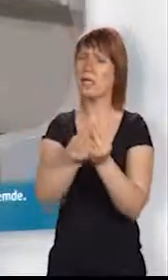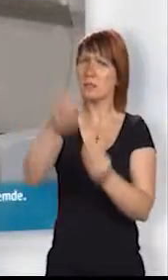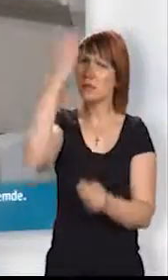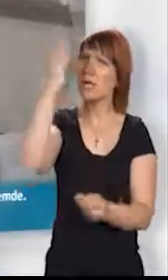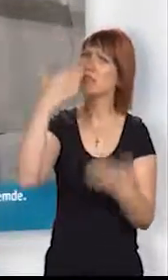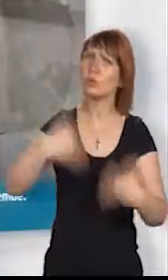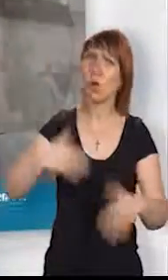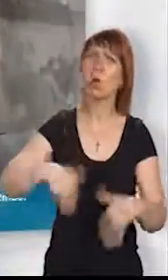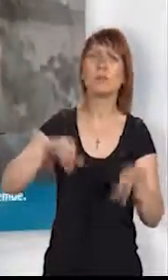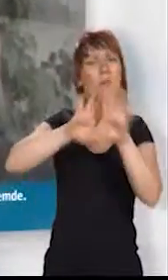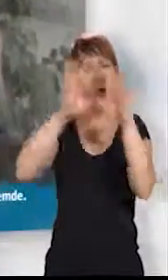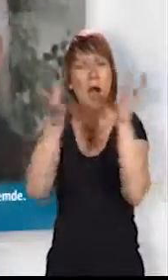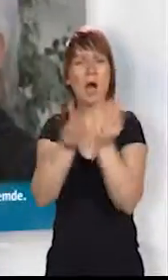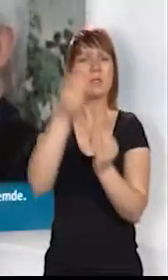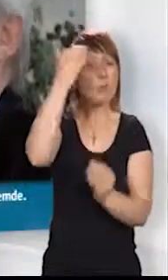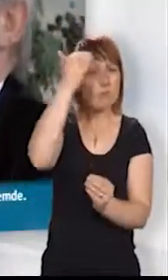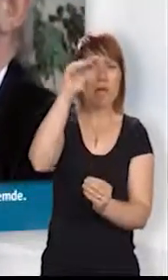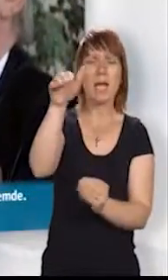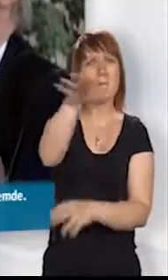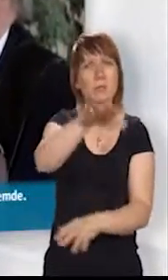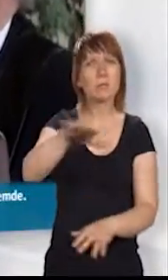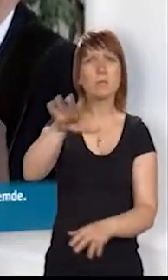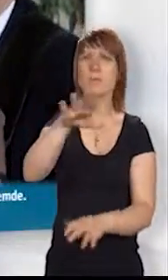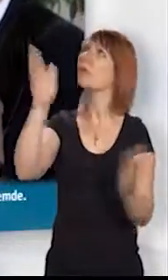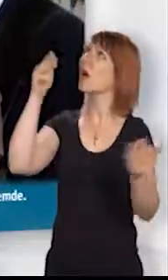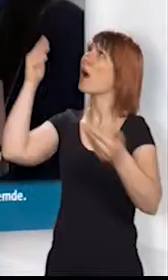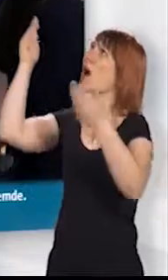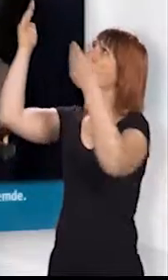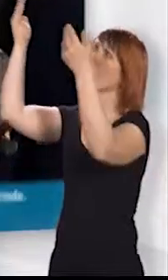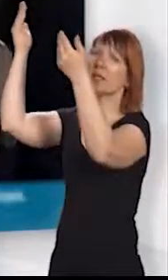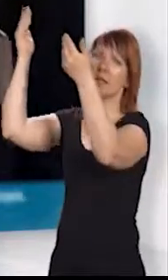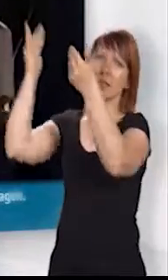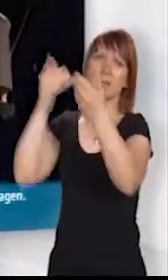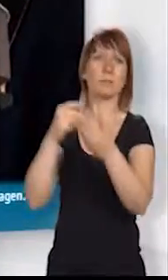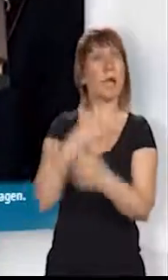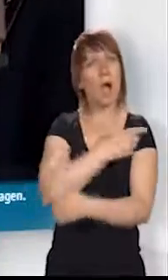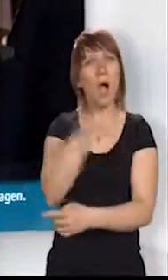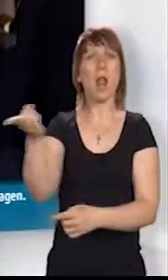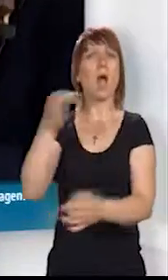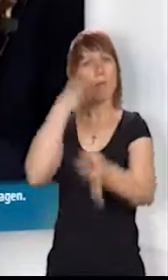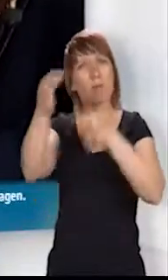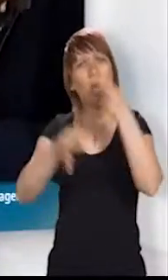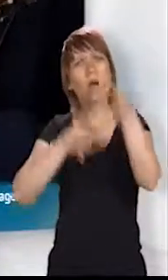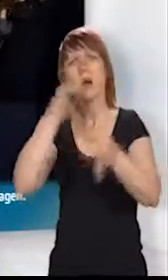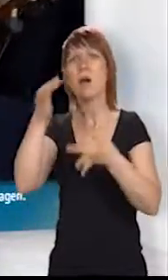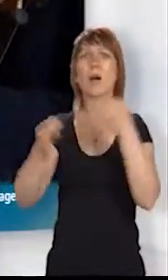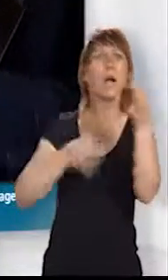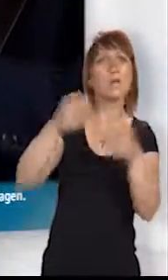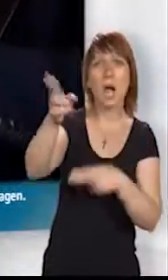das Unbekannte und das mir noch Fremde, all die offenen Fragen